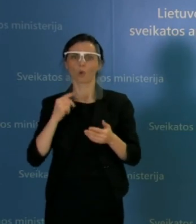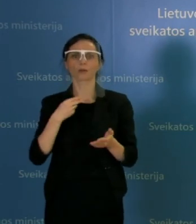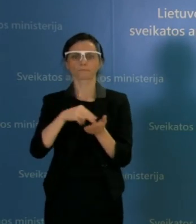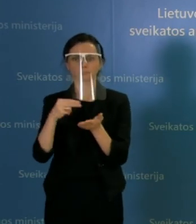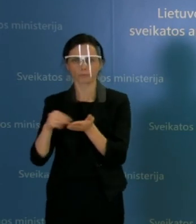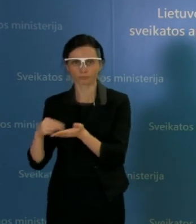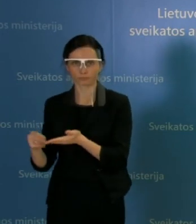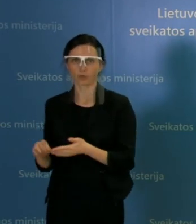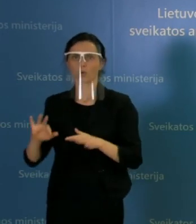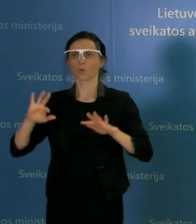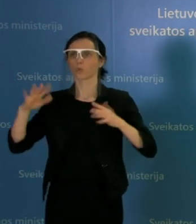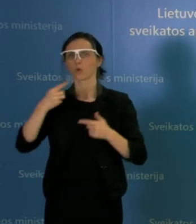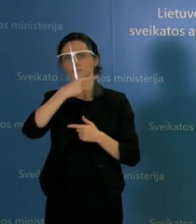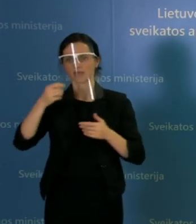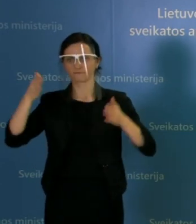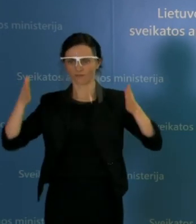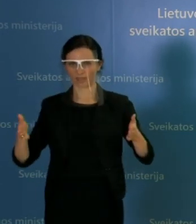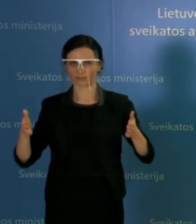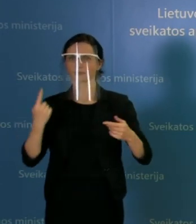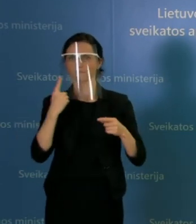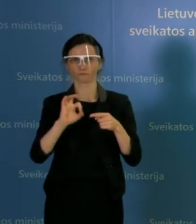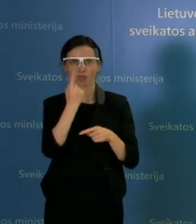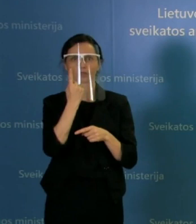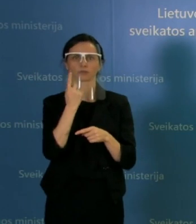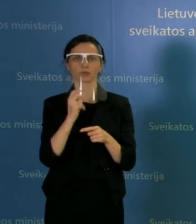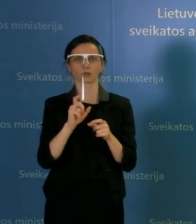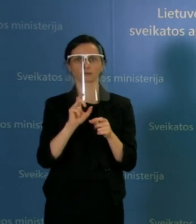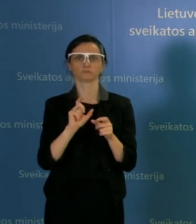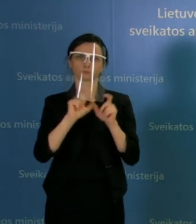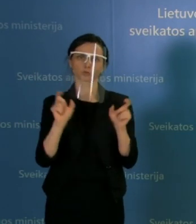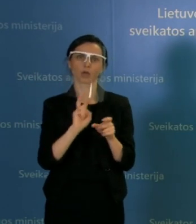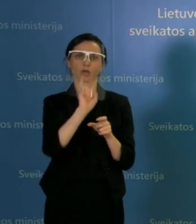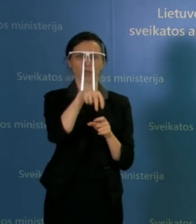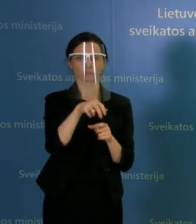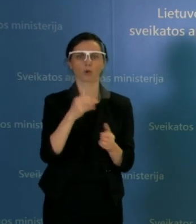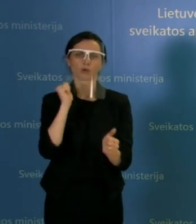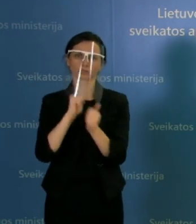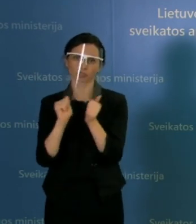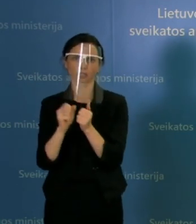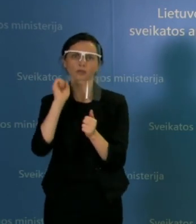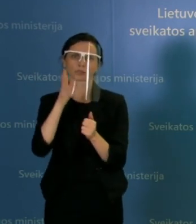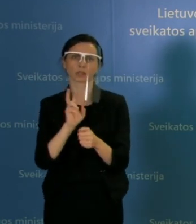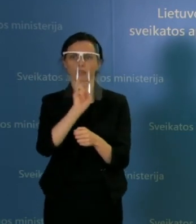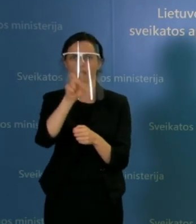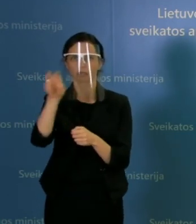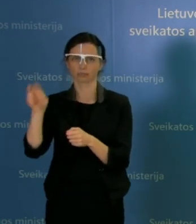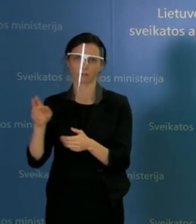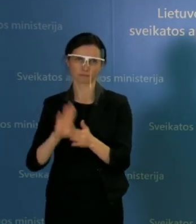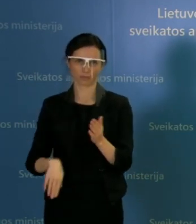maisto produktus visai savaitėj, ir tokiu būdu išvengti to dažno lankymosi, kur vėlgi žmonė susitinka,